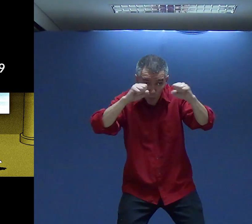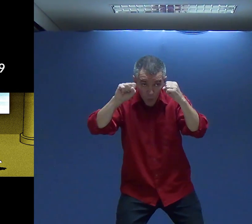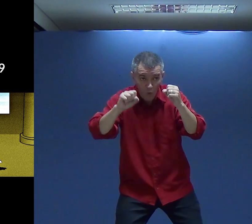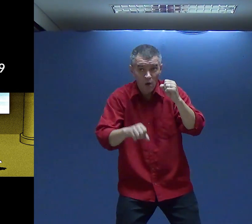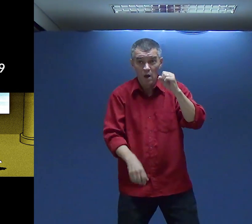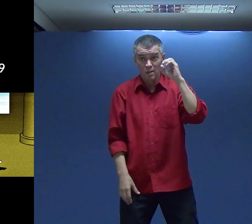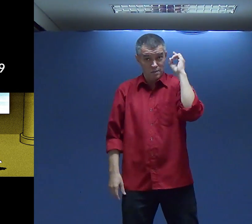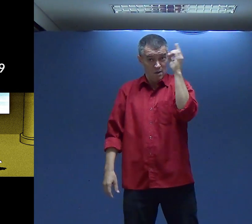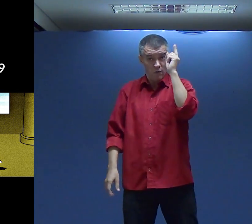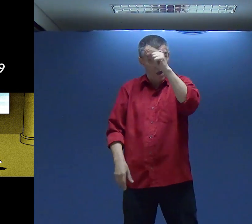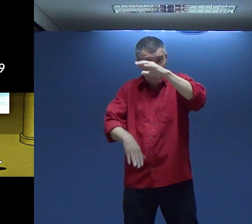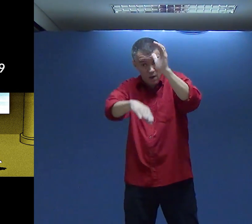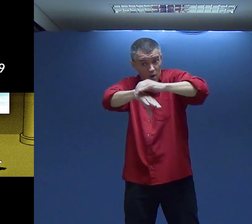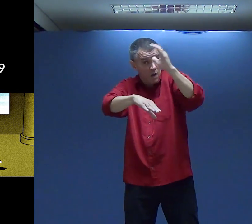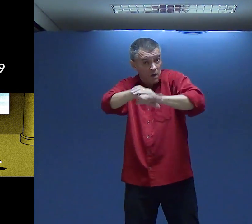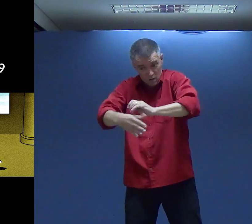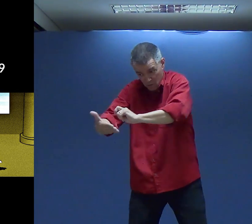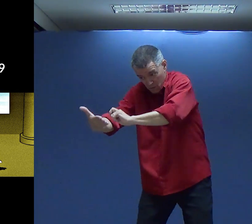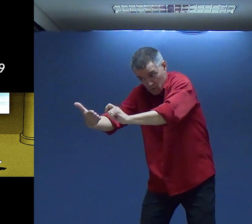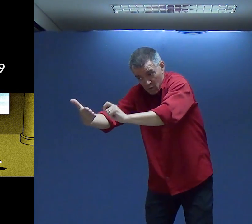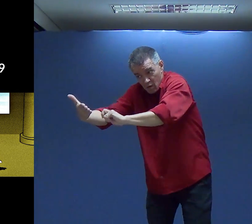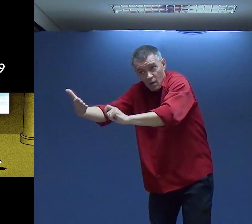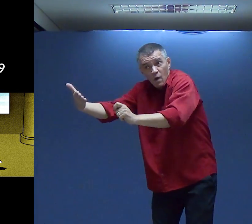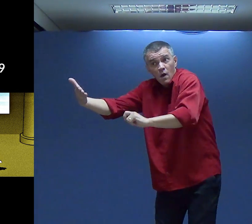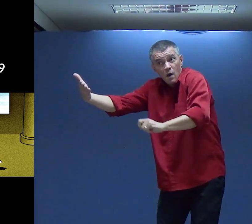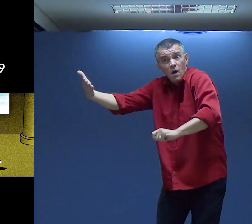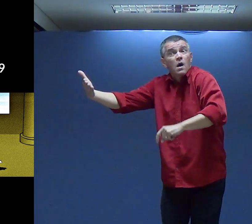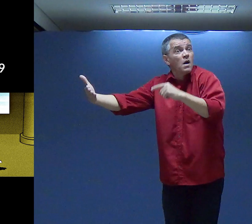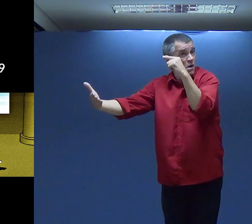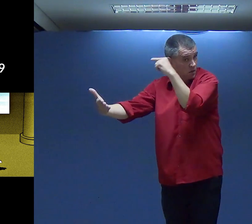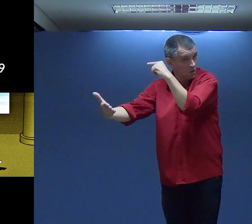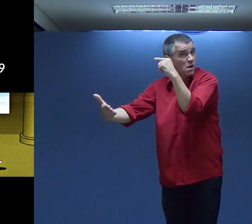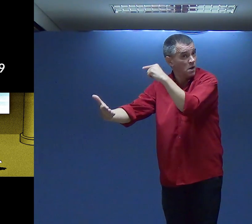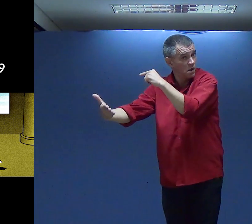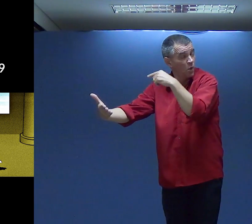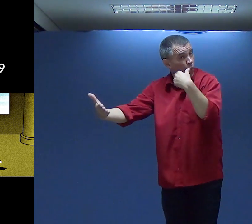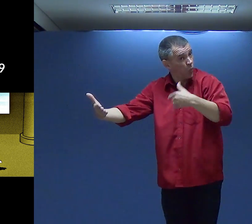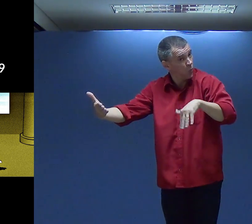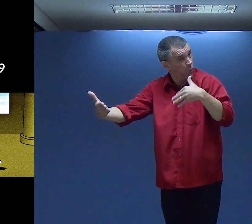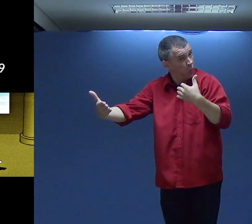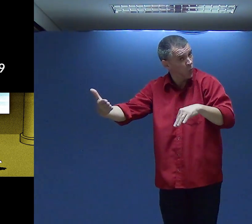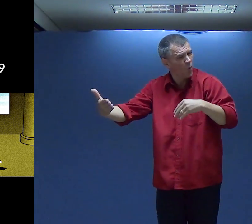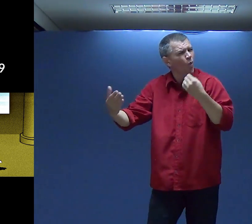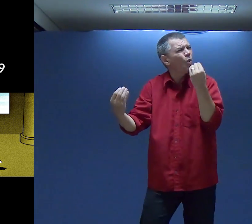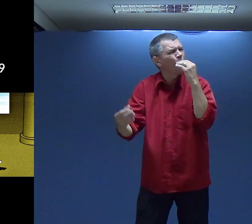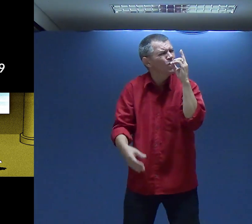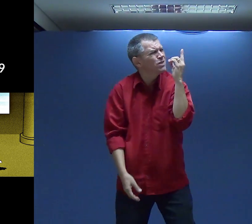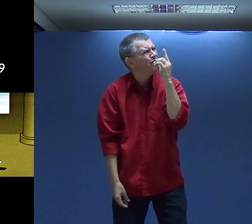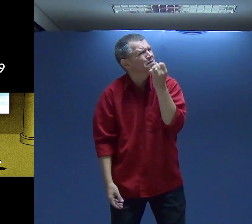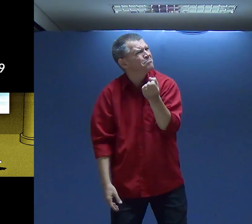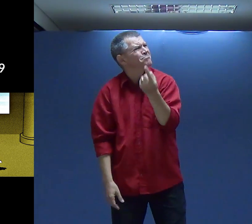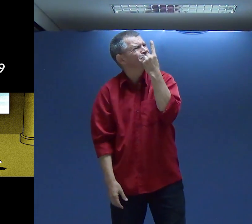Esse Salmo Davi escreveu Muitos Salmos Davi escreveu Muitos Salmos